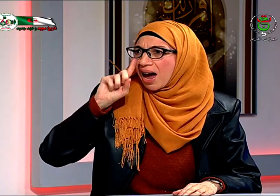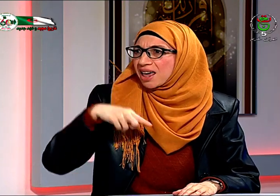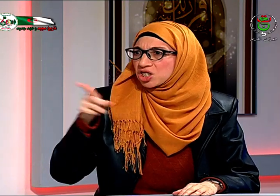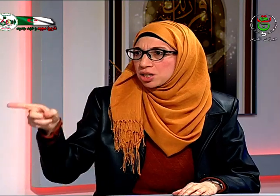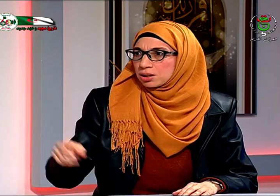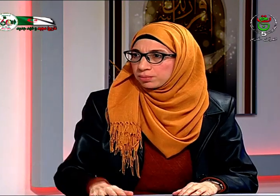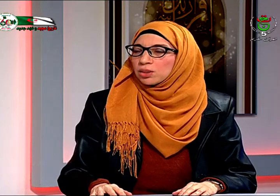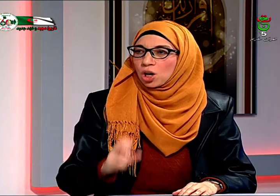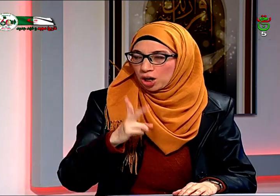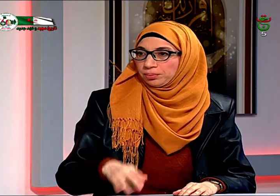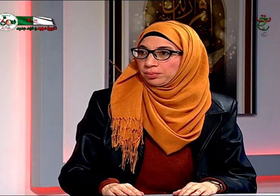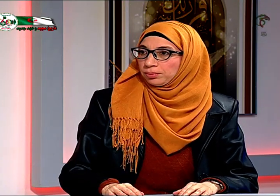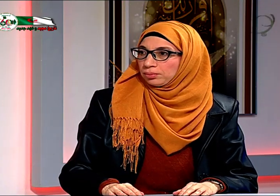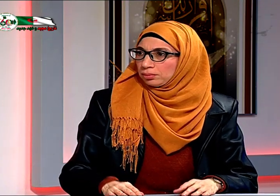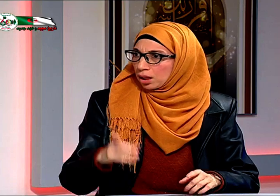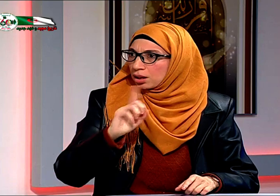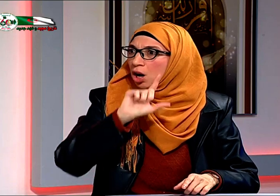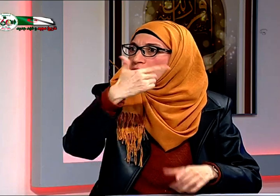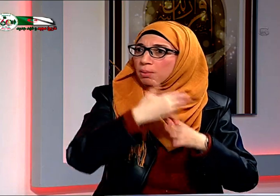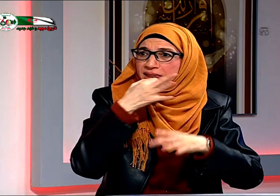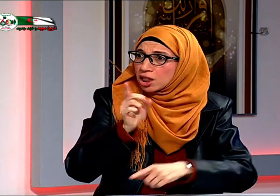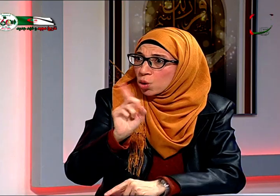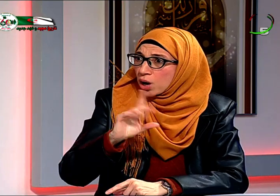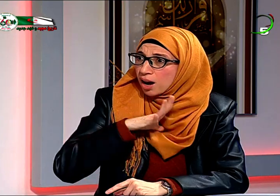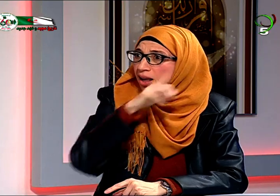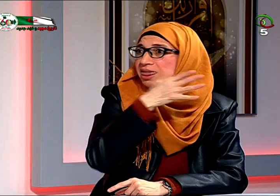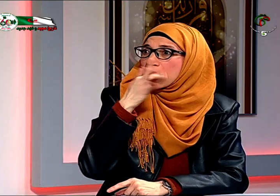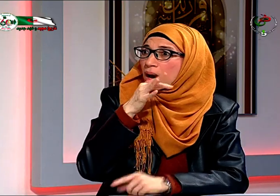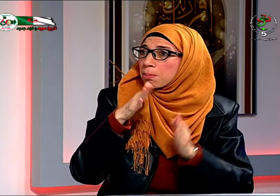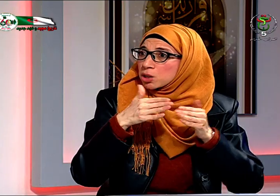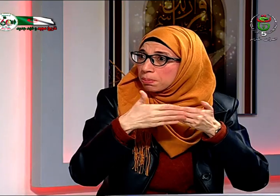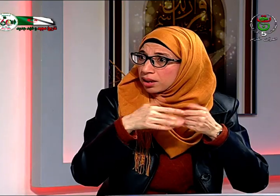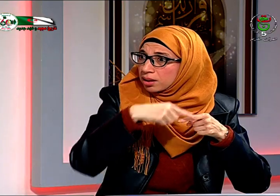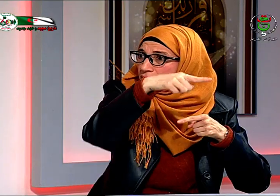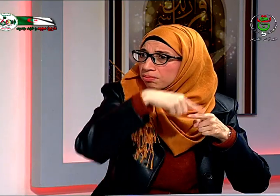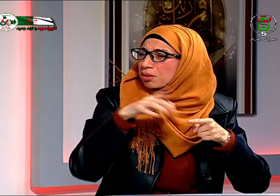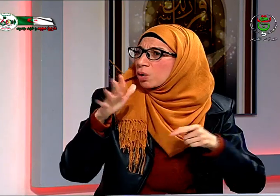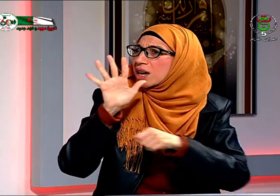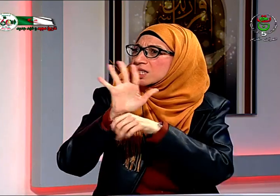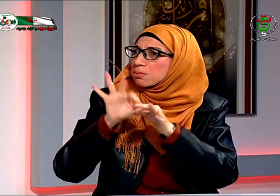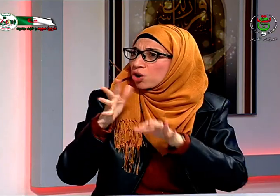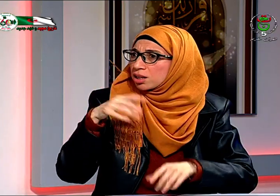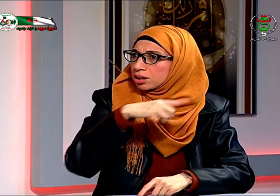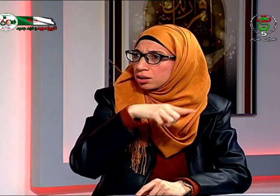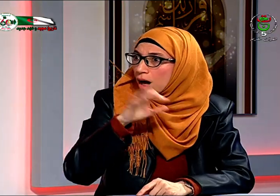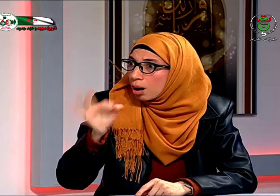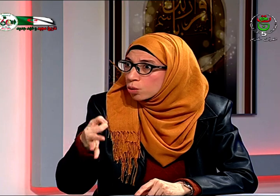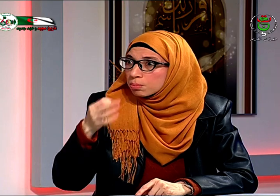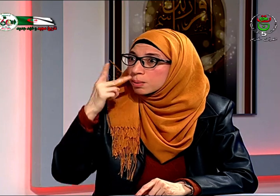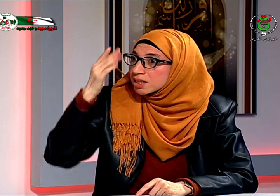الأشخاص الجيران هناك مدرسة خاصة بالأطفال السم لم